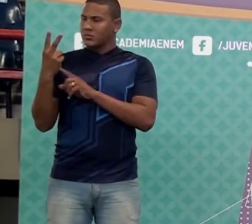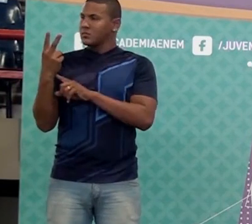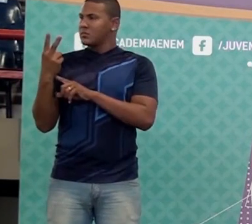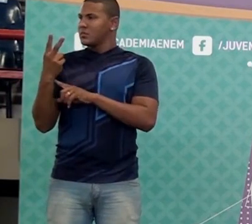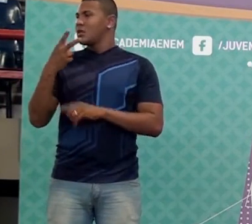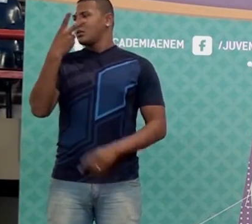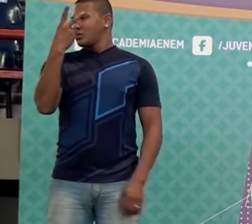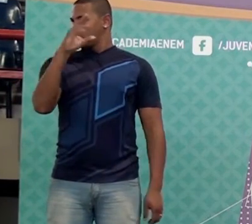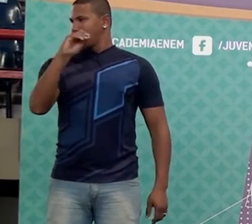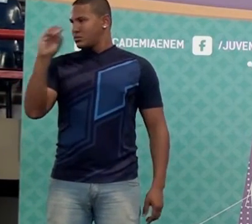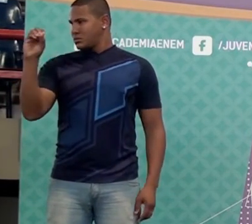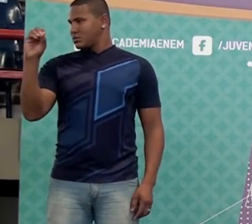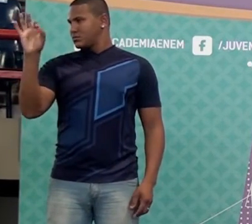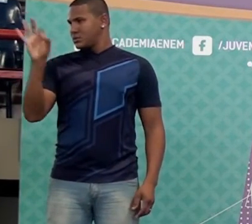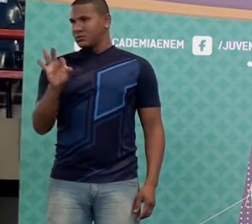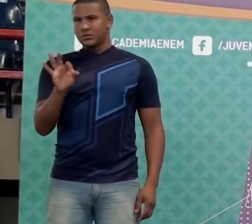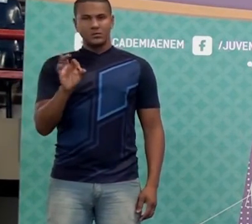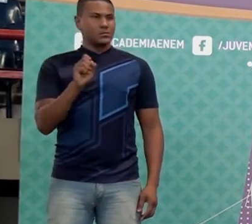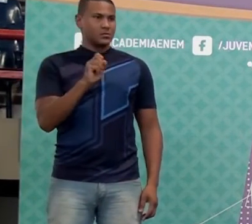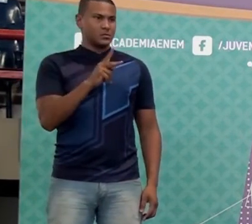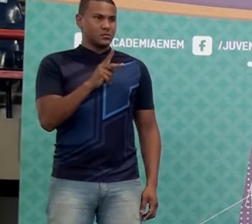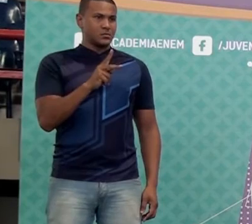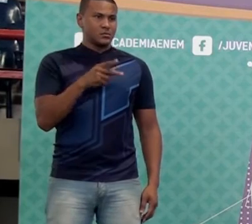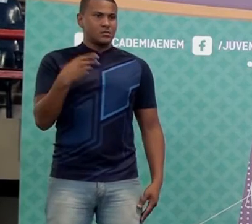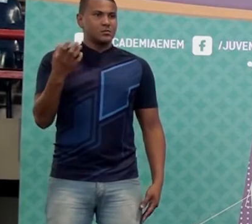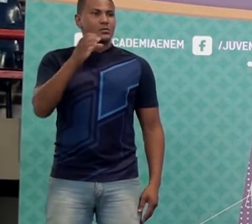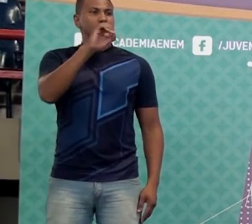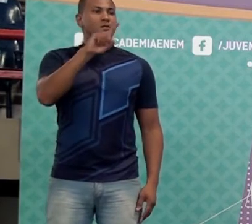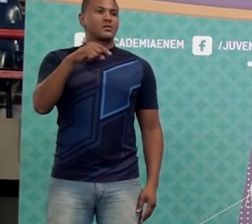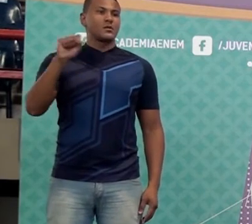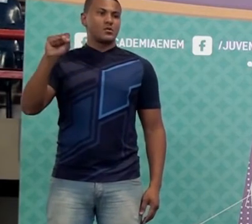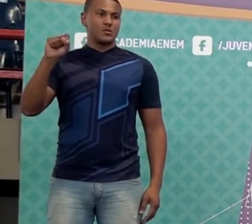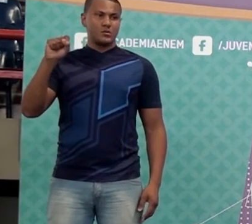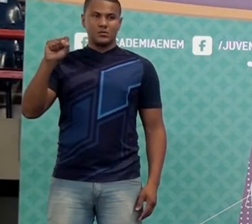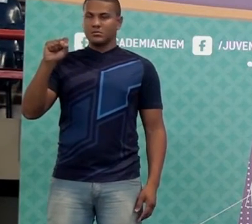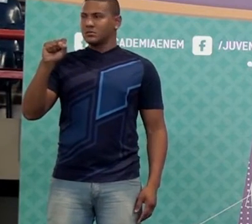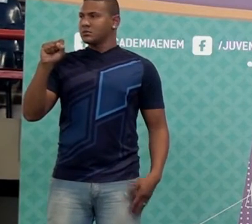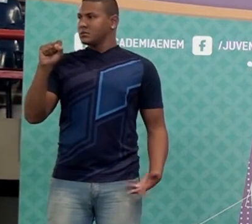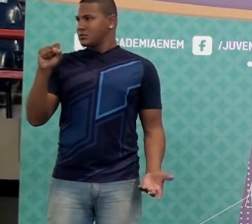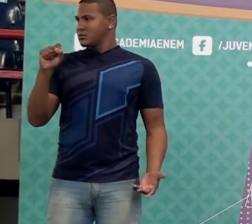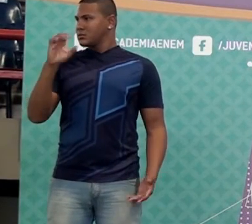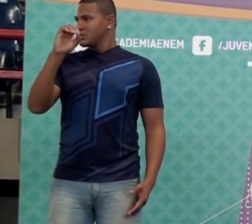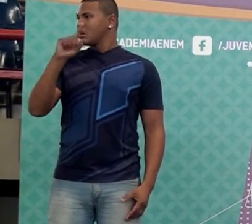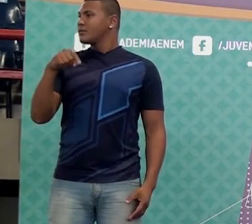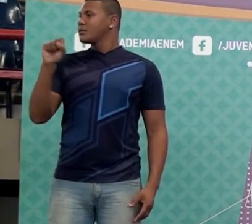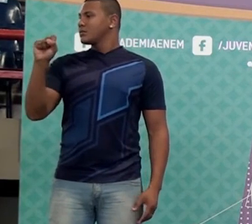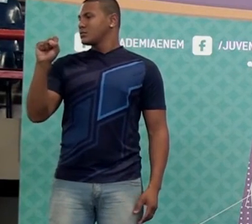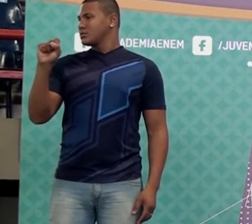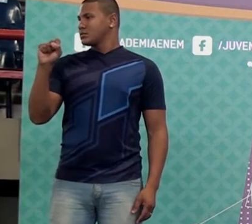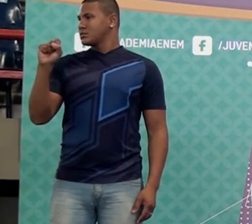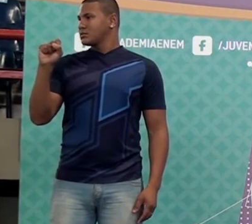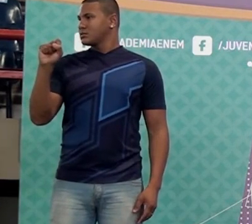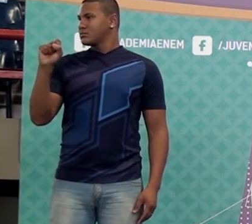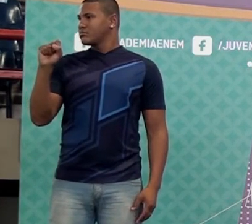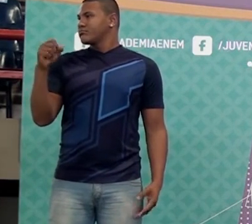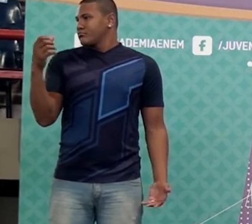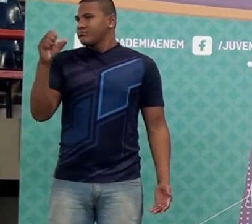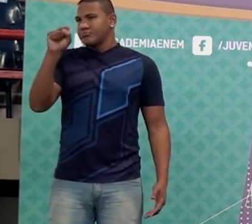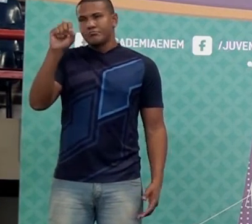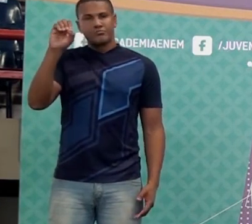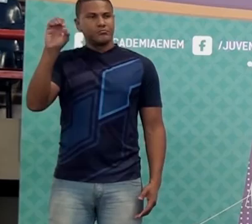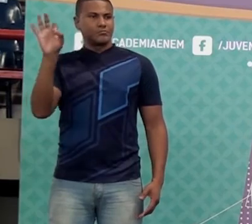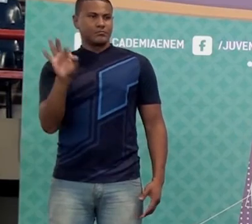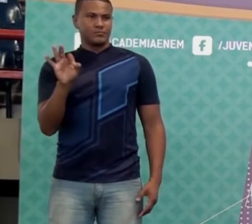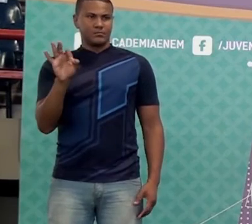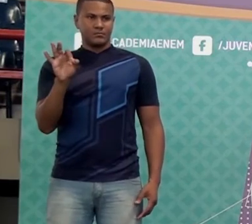Duzentos por cento. Tá certo? E zero vírgula oito? Zero vírgula oito. Oitenta por